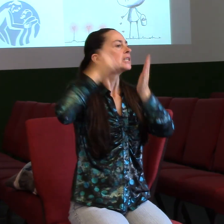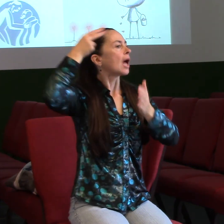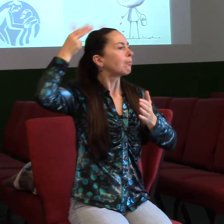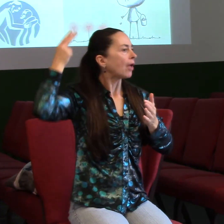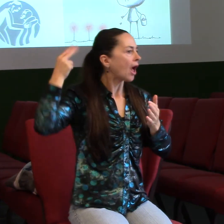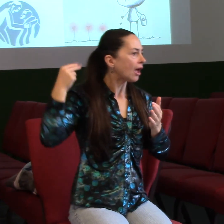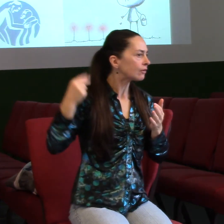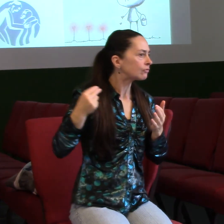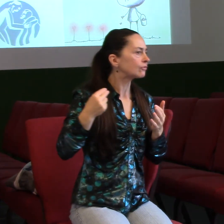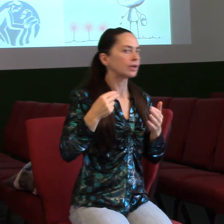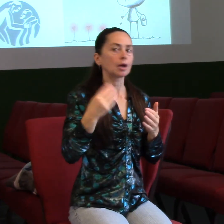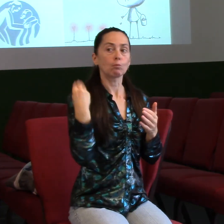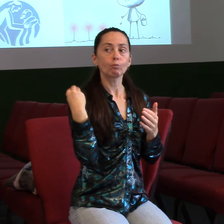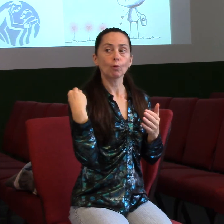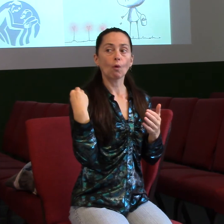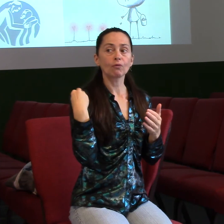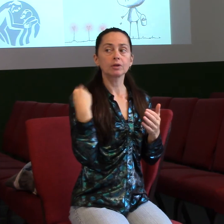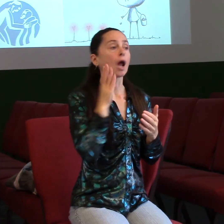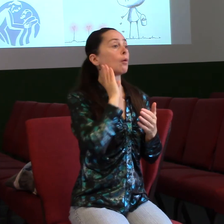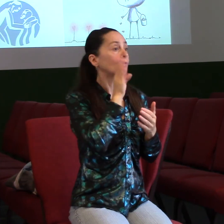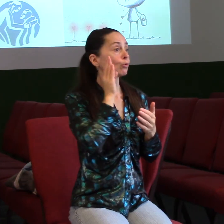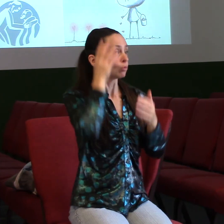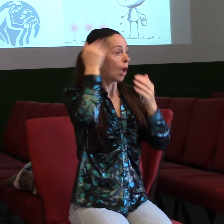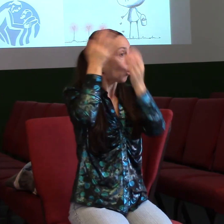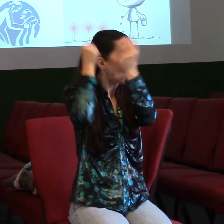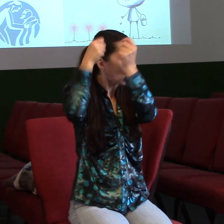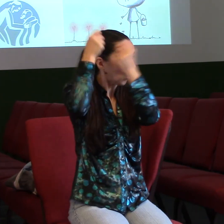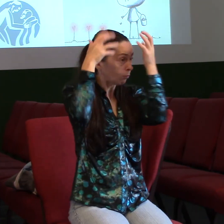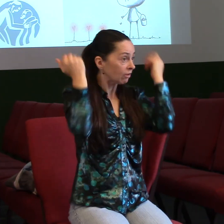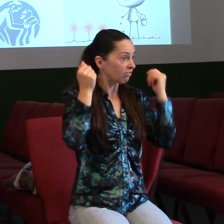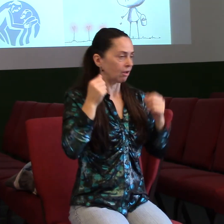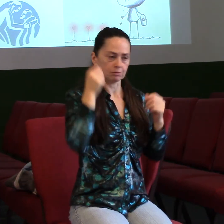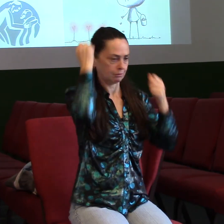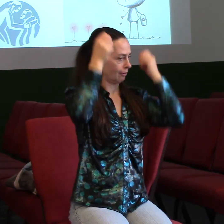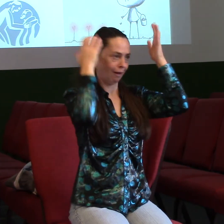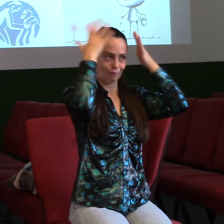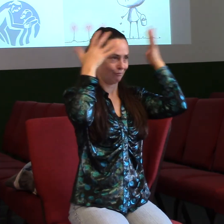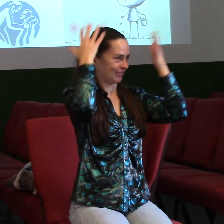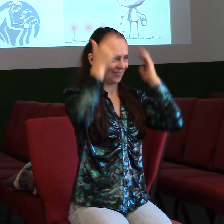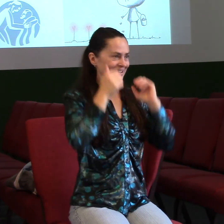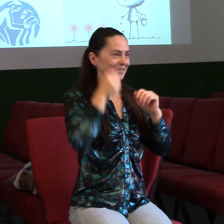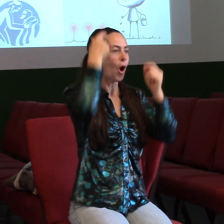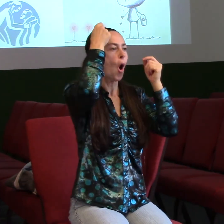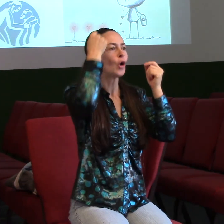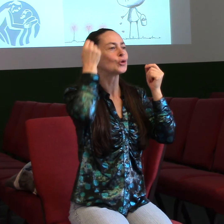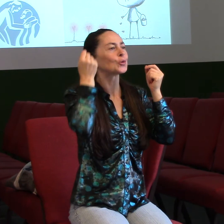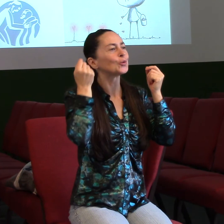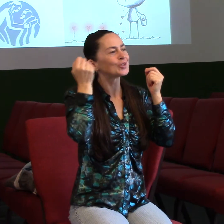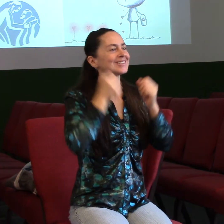Už to jsou 6 týdnů. Děkuju, děkuju. Ale už to odrůsta, tak mám dvě varianty, buď to nechat stáhnout, nebo